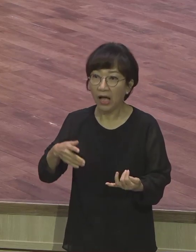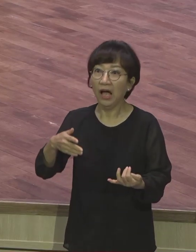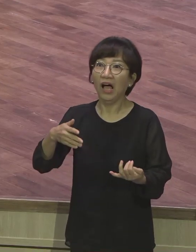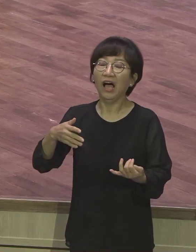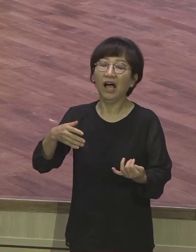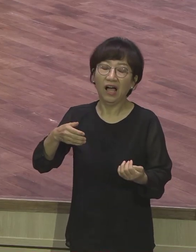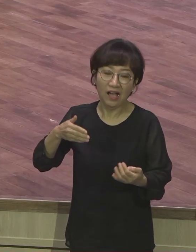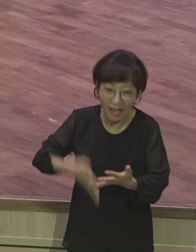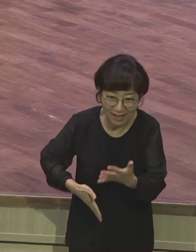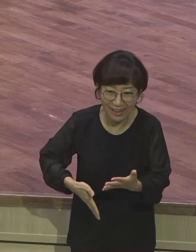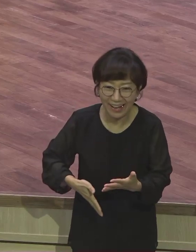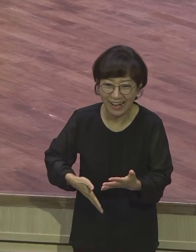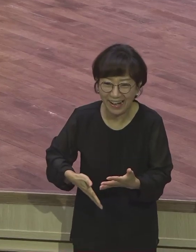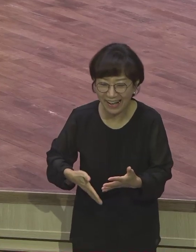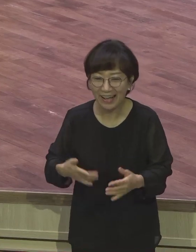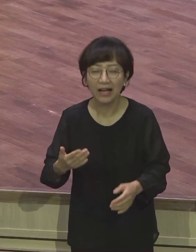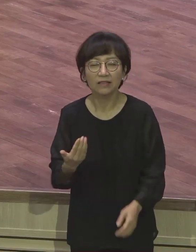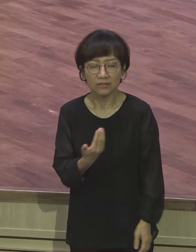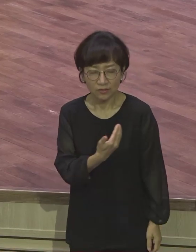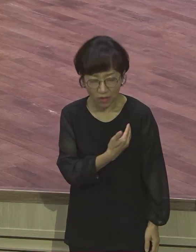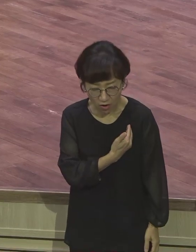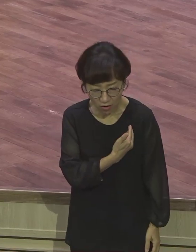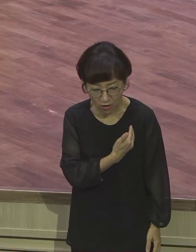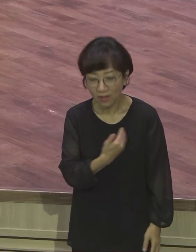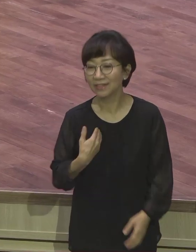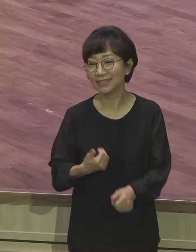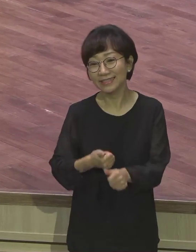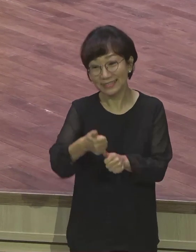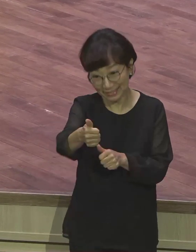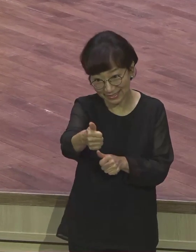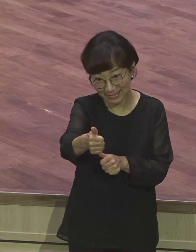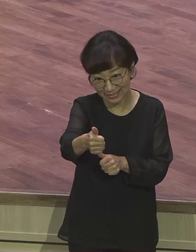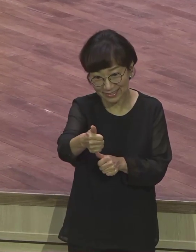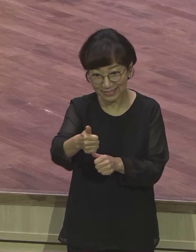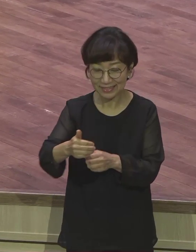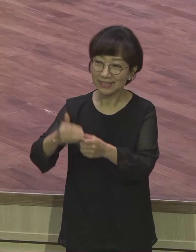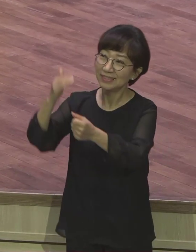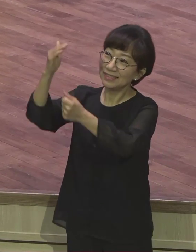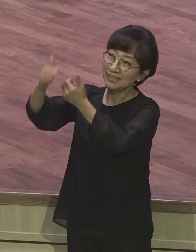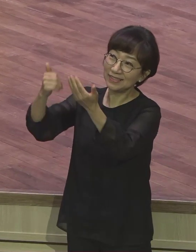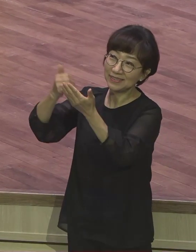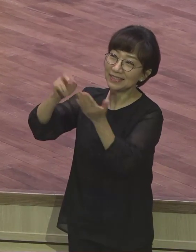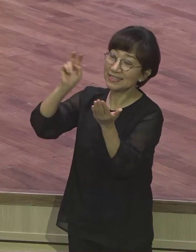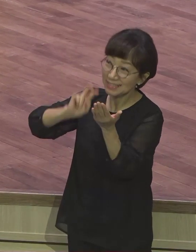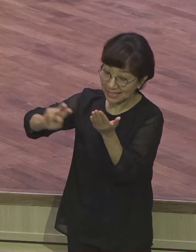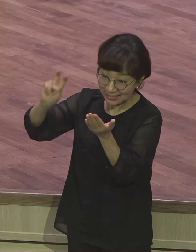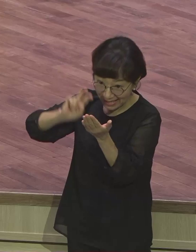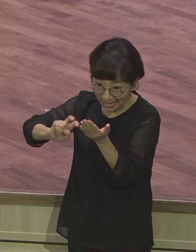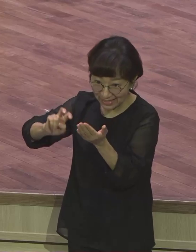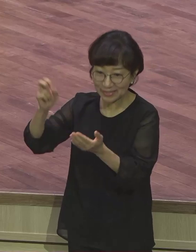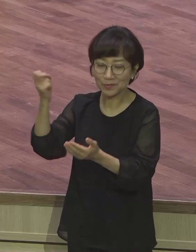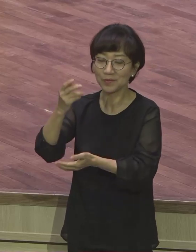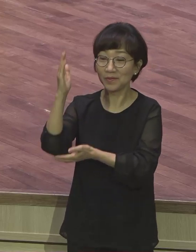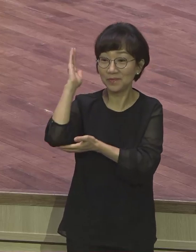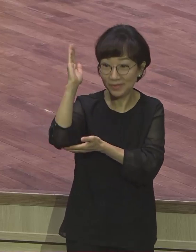넉넉히 이기는 이라 하나님이 찬양을 통해서 오늘도 말씀을 통해서 여러분 이 험한 세상에서